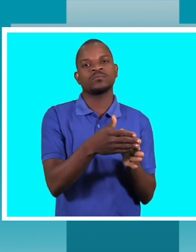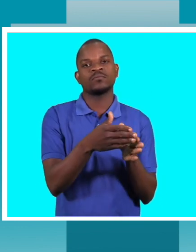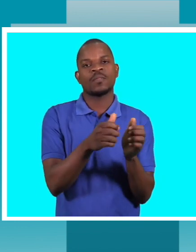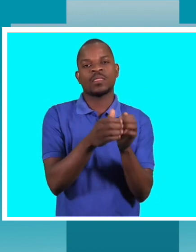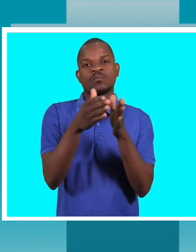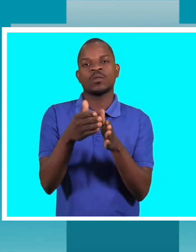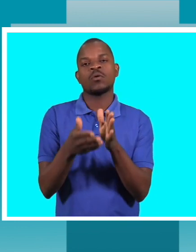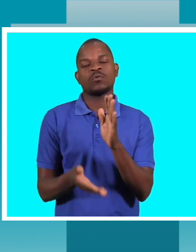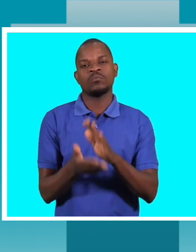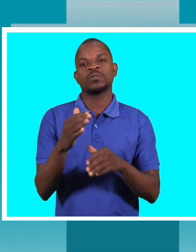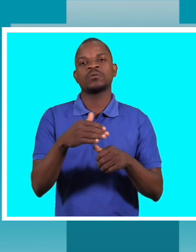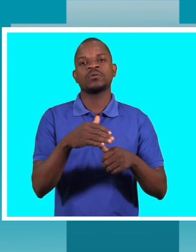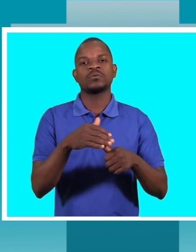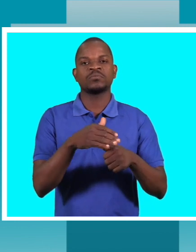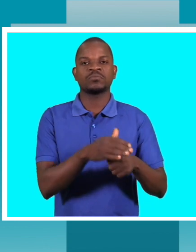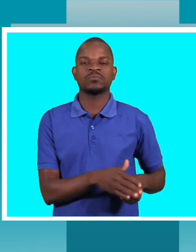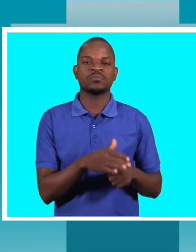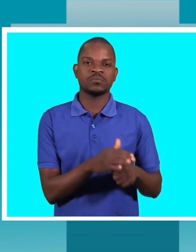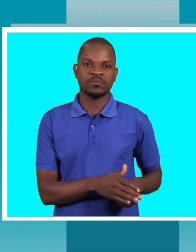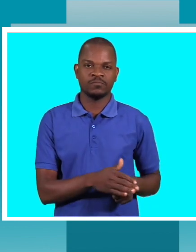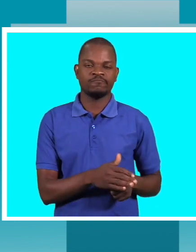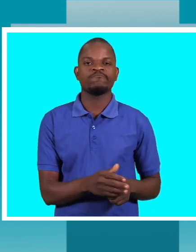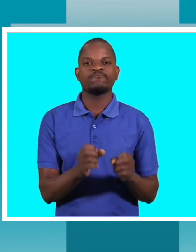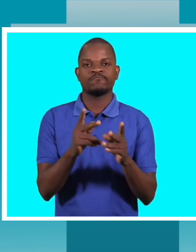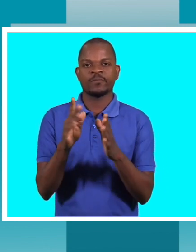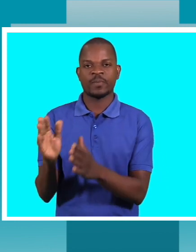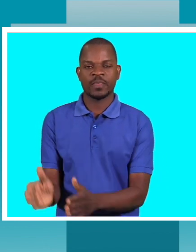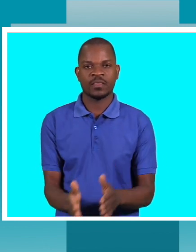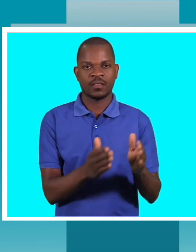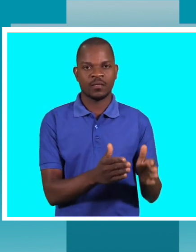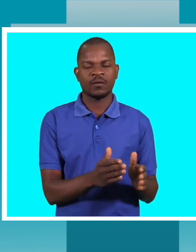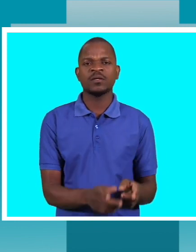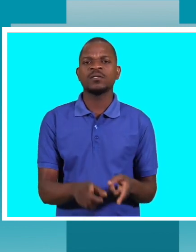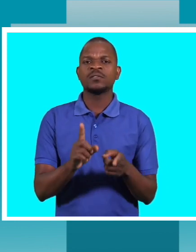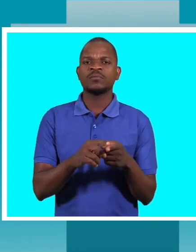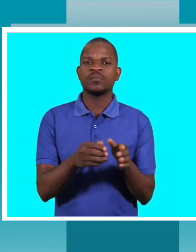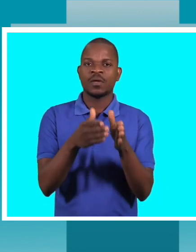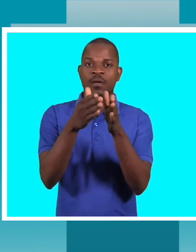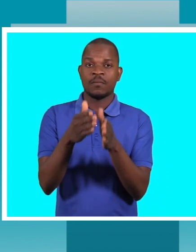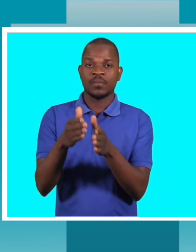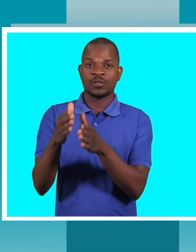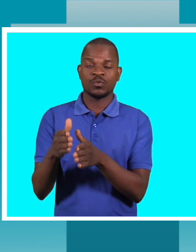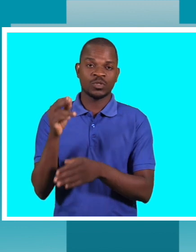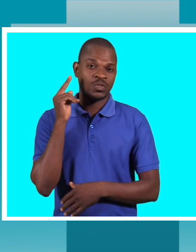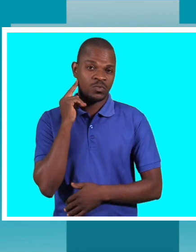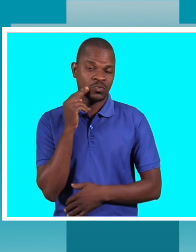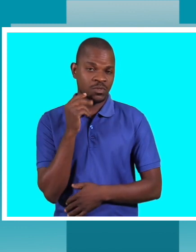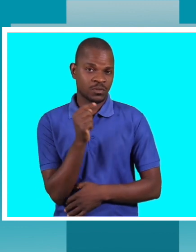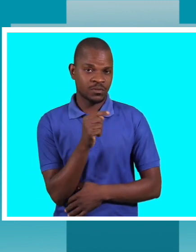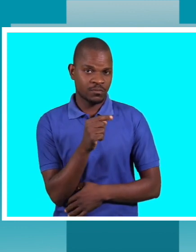hostilização. Paulo, Raimundo, um dos exemplos, por exemplo, das pessoas com deficiência auditiva, quando